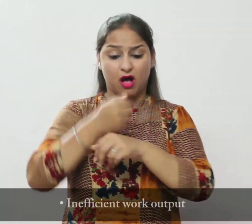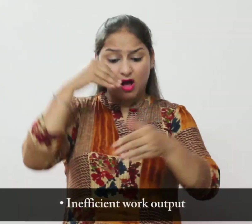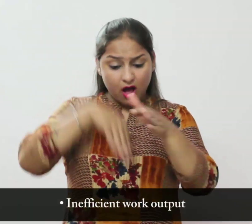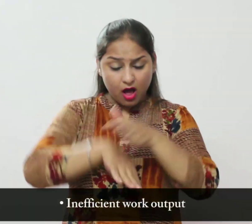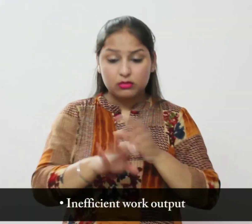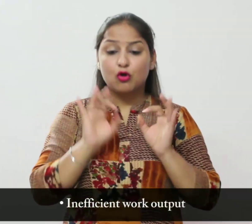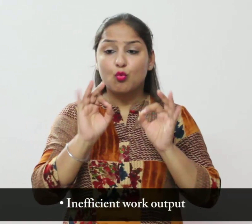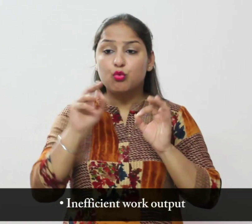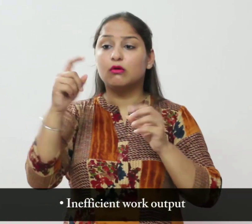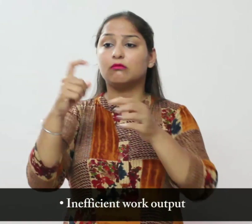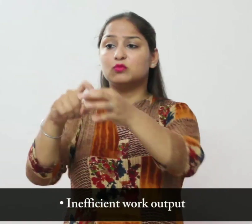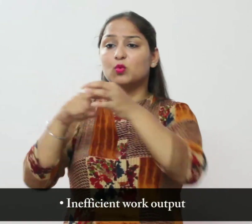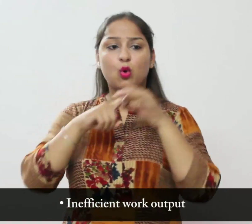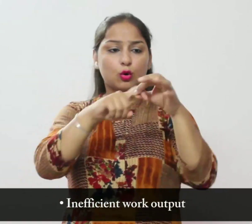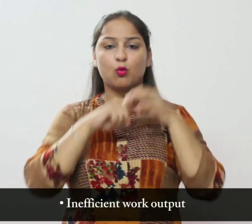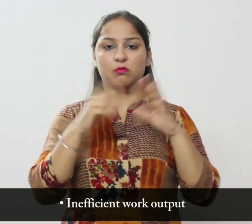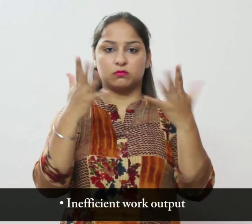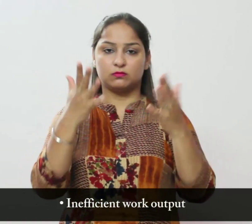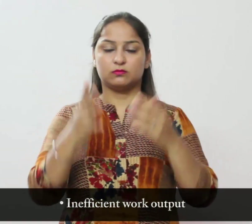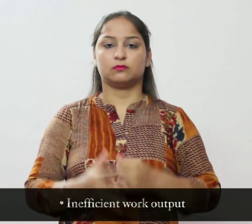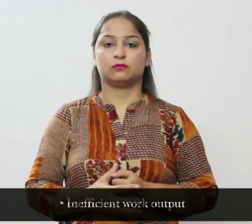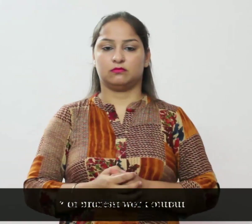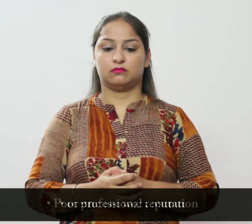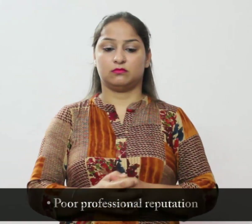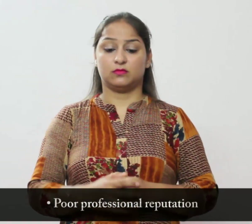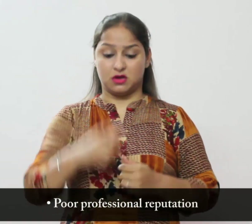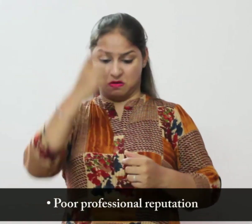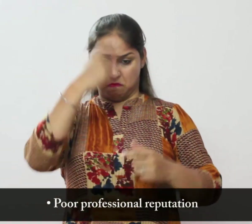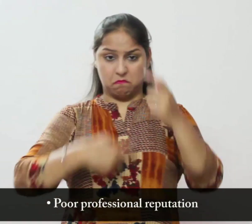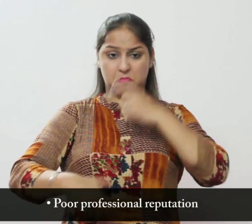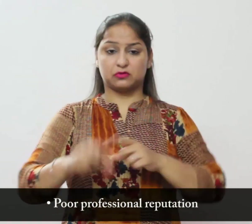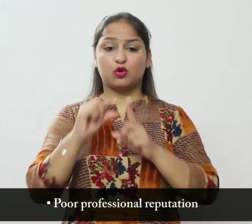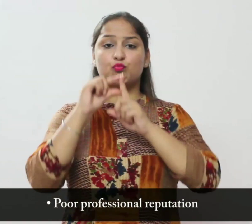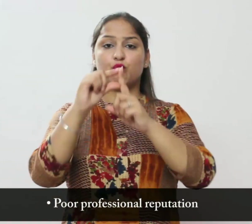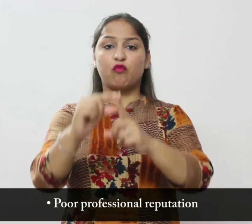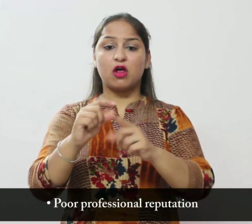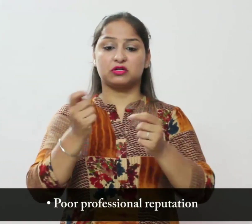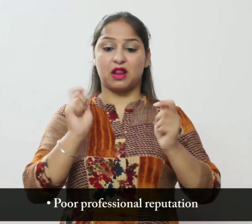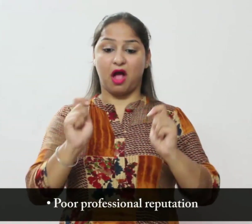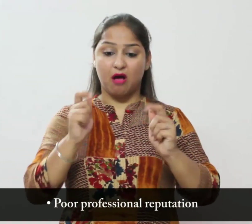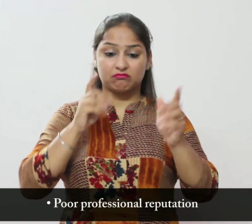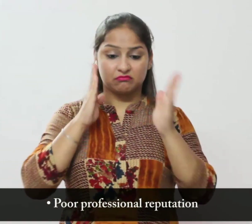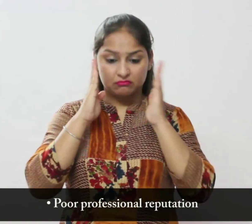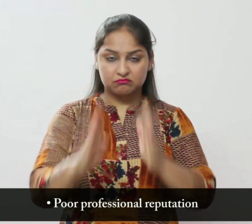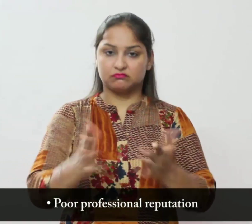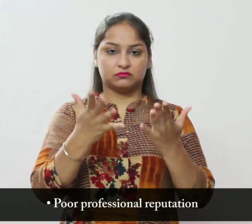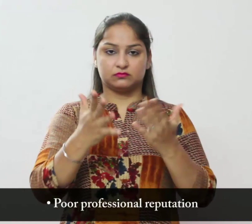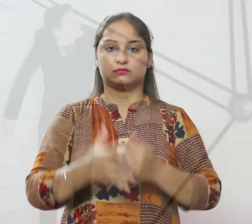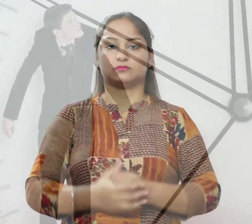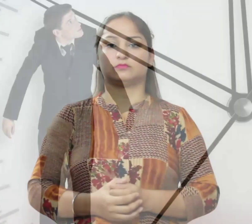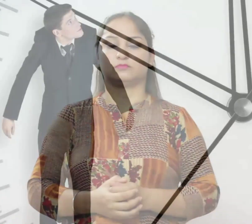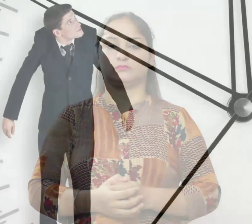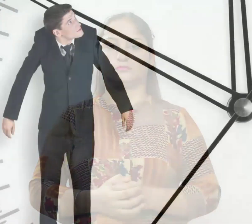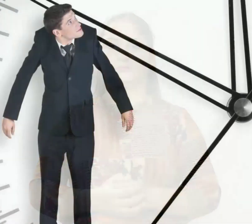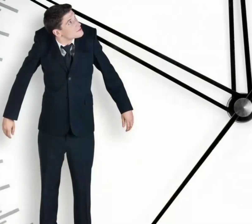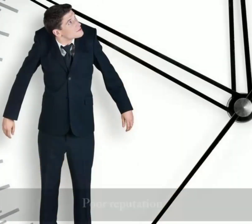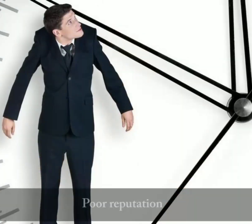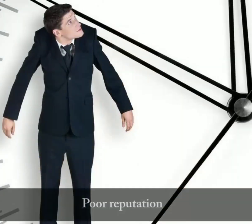अपरियाप्त कार्य आउटपुट खराब पेशेवारी प्रतिष्ठा खराब प्रतिष्ठा